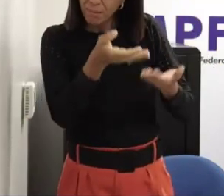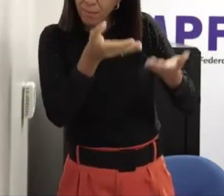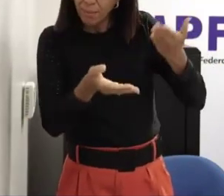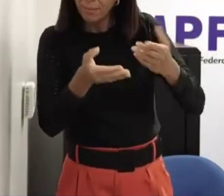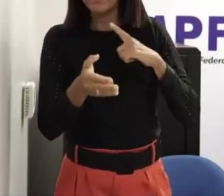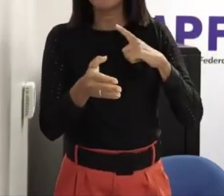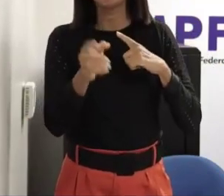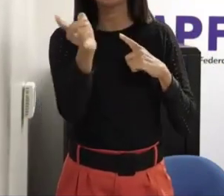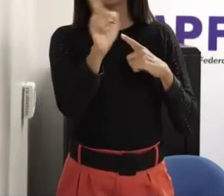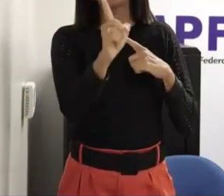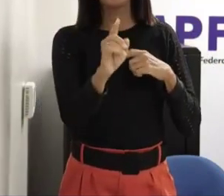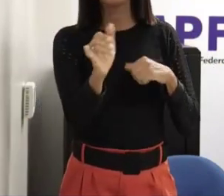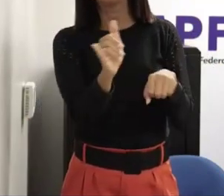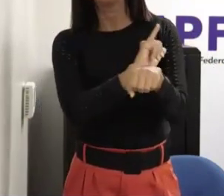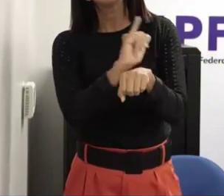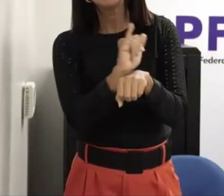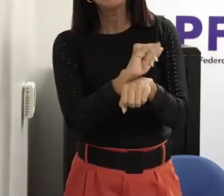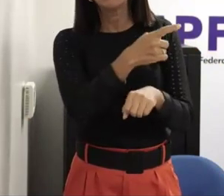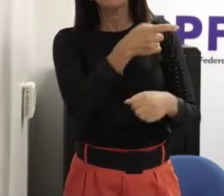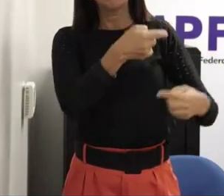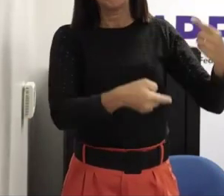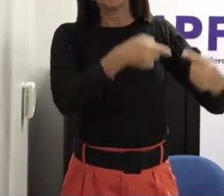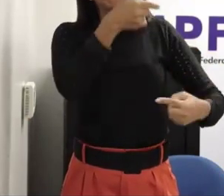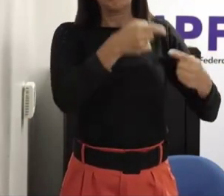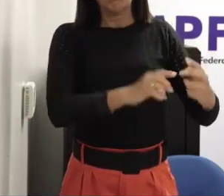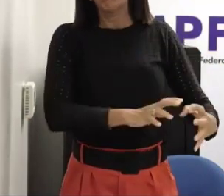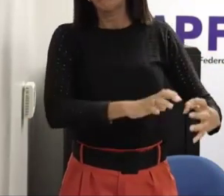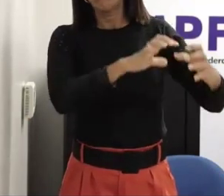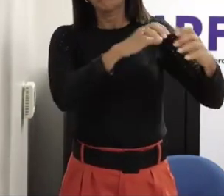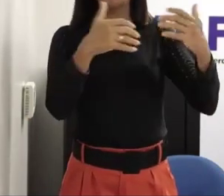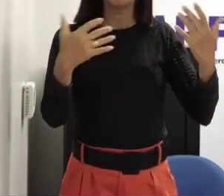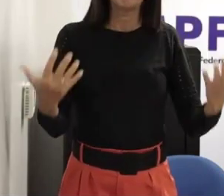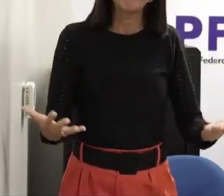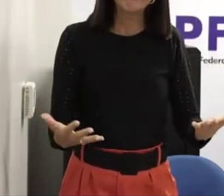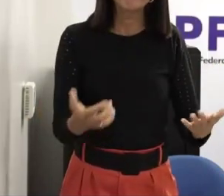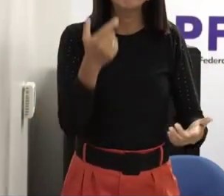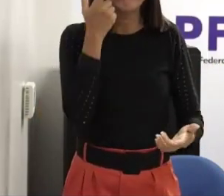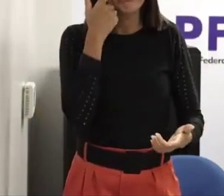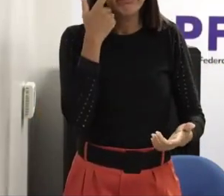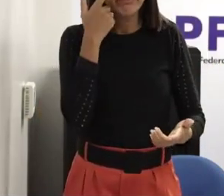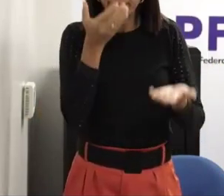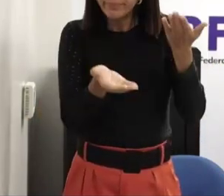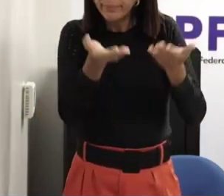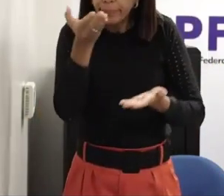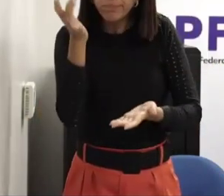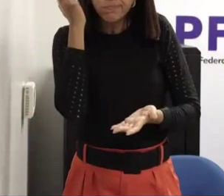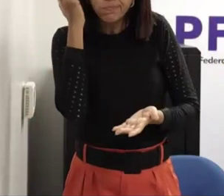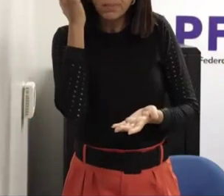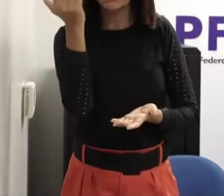no youtube é sempre aquelas chamadas do clique isso daí acaba